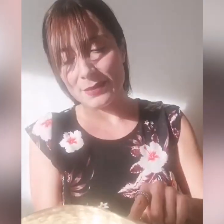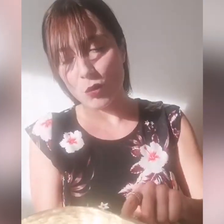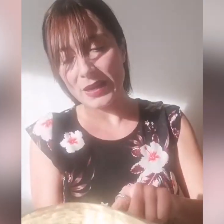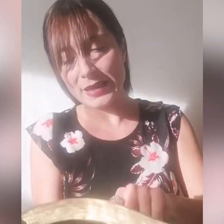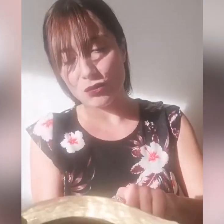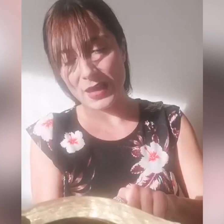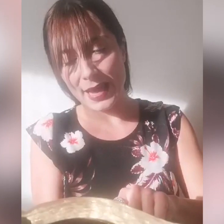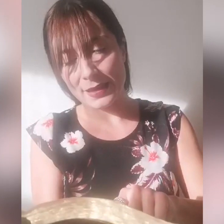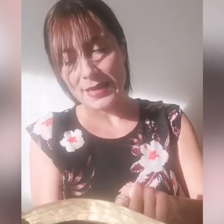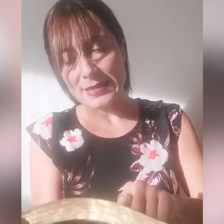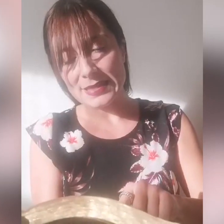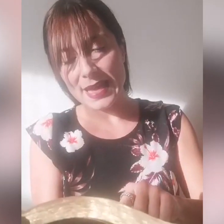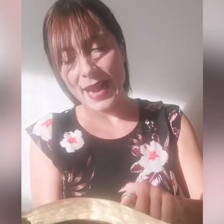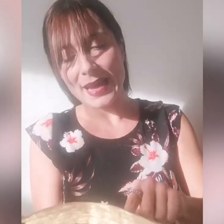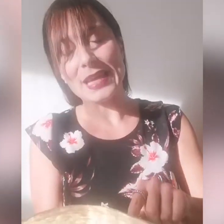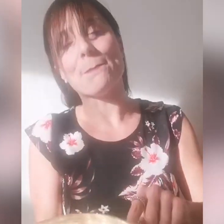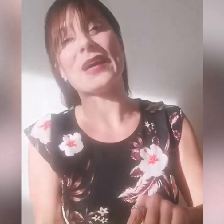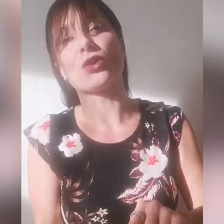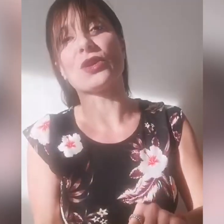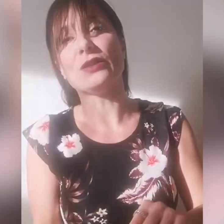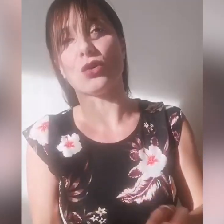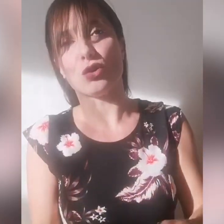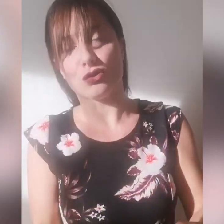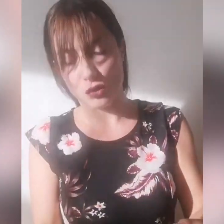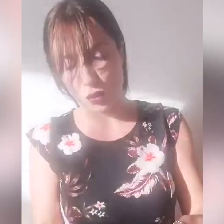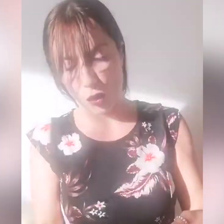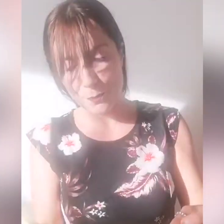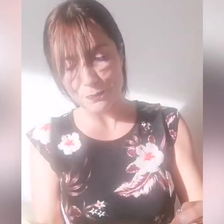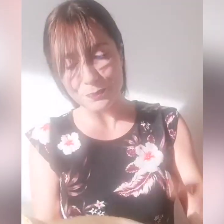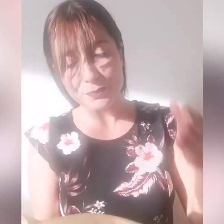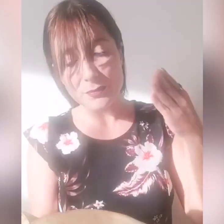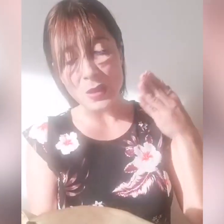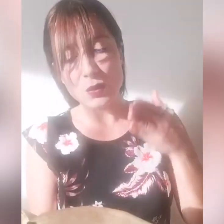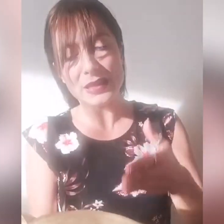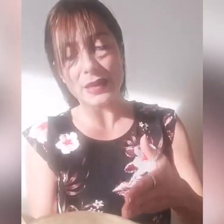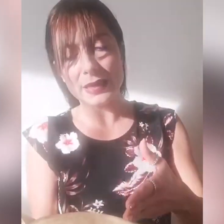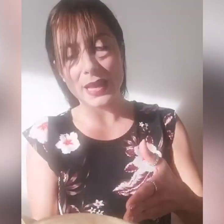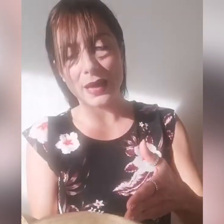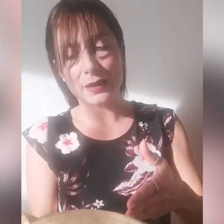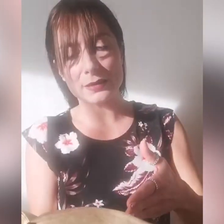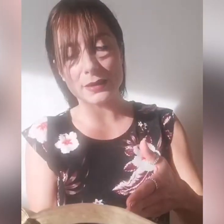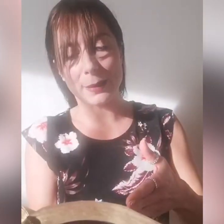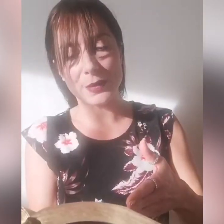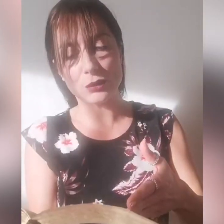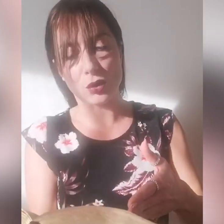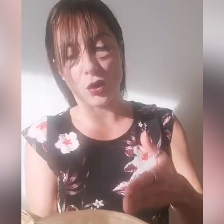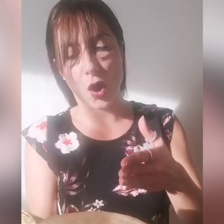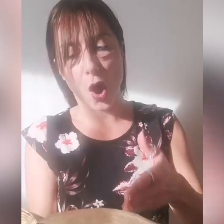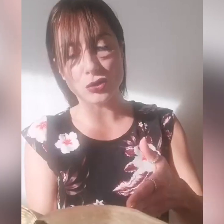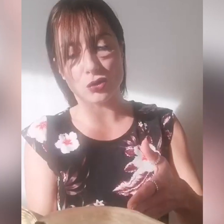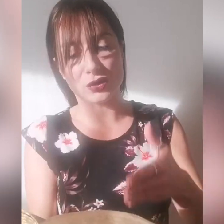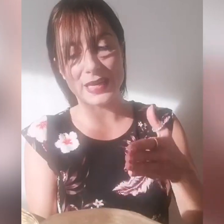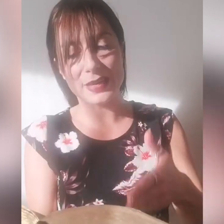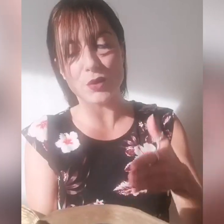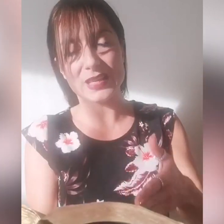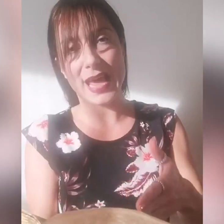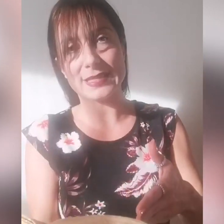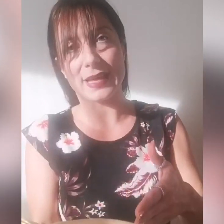timore dei giudei si era impadronito di loro. Quindi il capitolo 8 del libro di Esther,